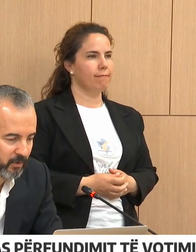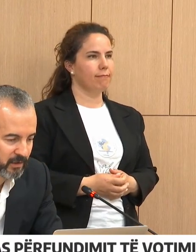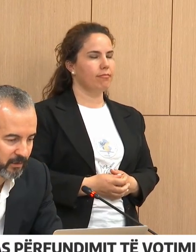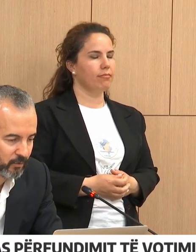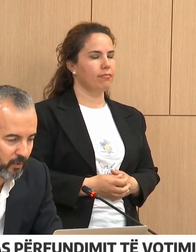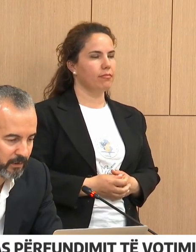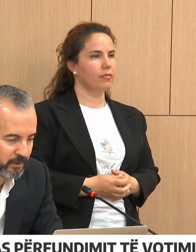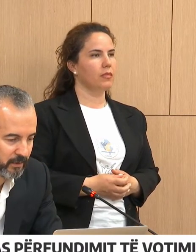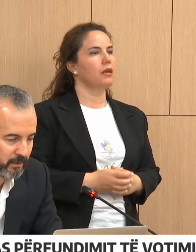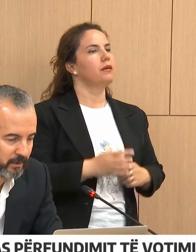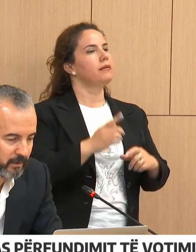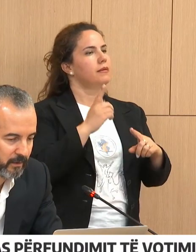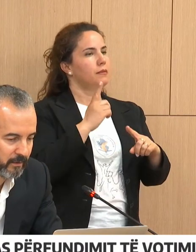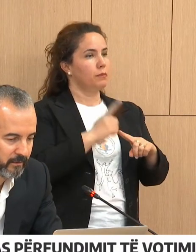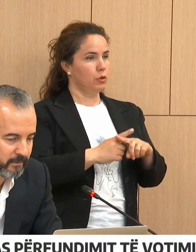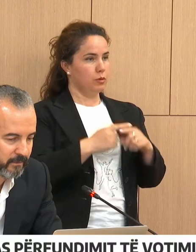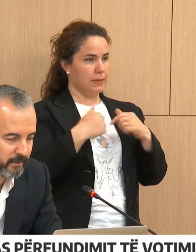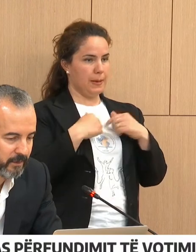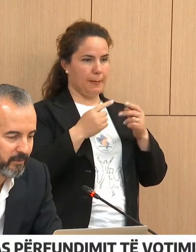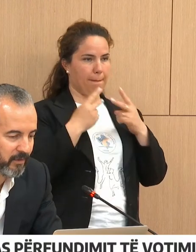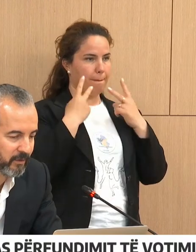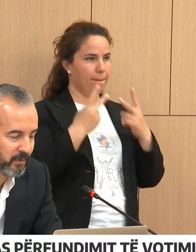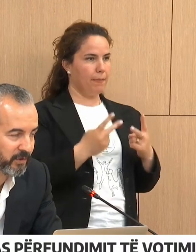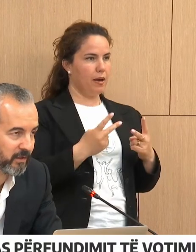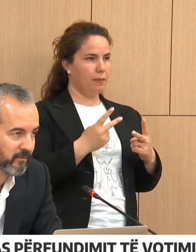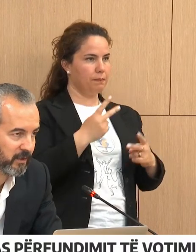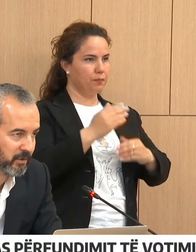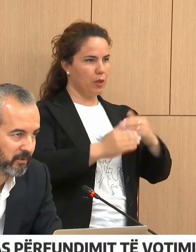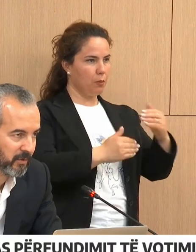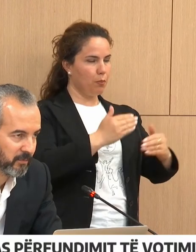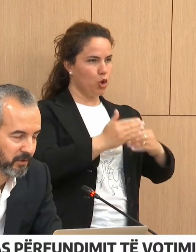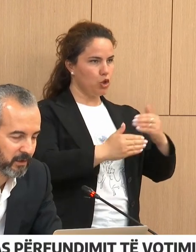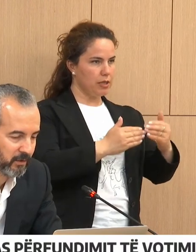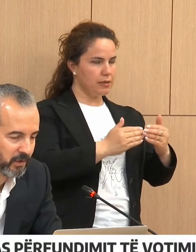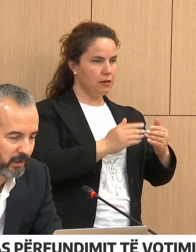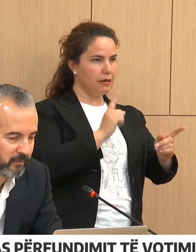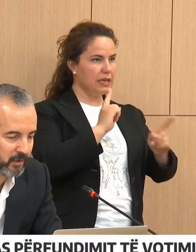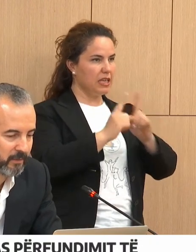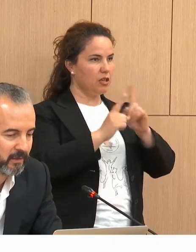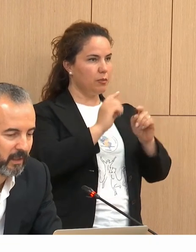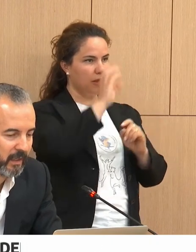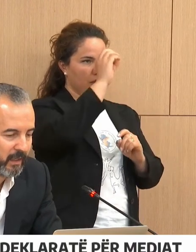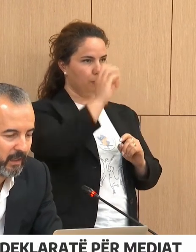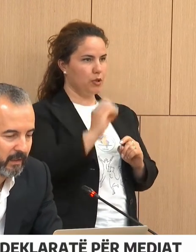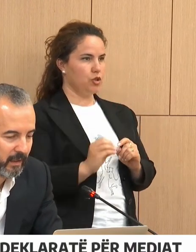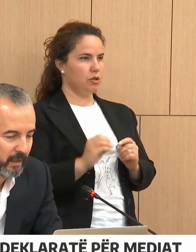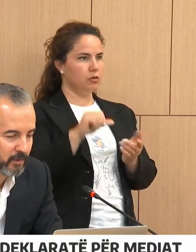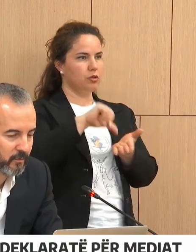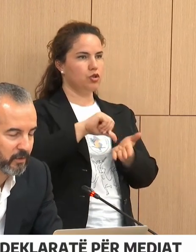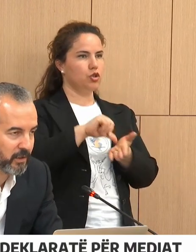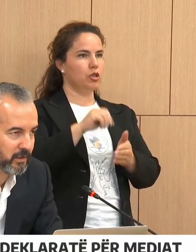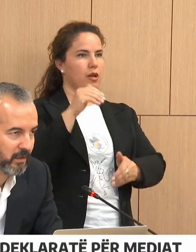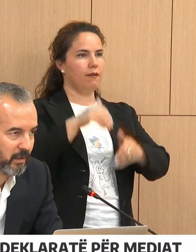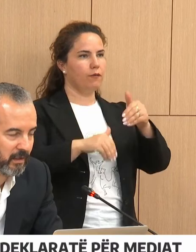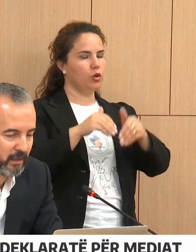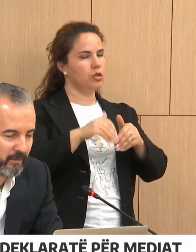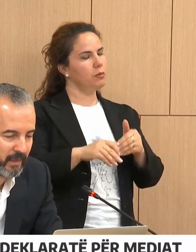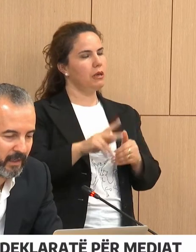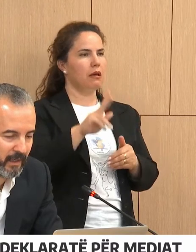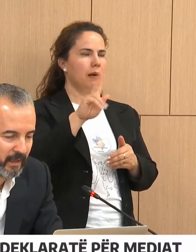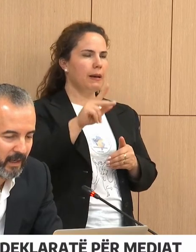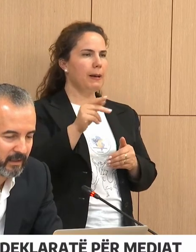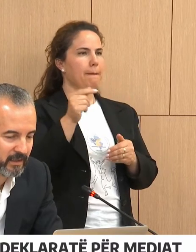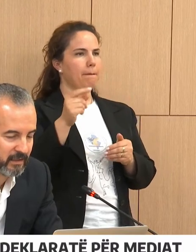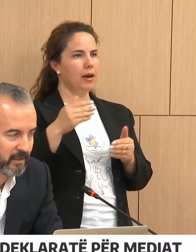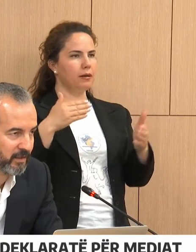Kemi konstatuar që në 11%, vetëm në 11% të qenët e votimit dhe në hasur vërstyrësi në